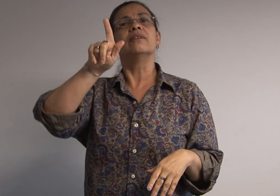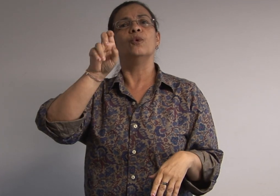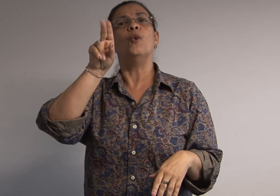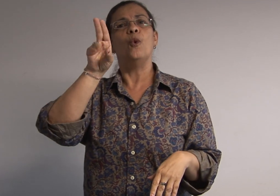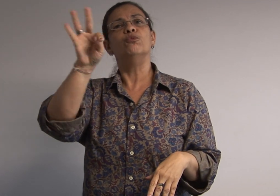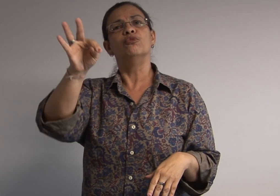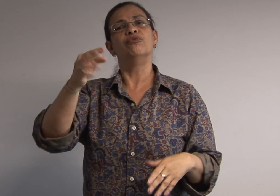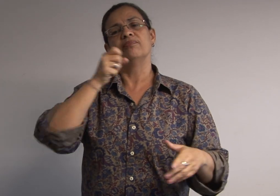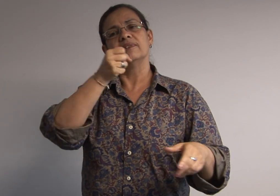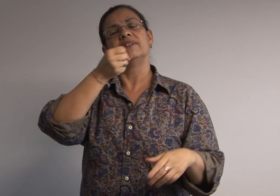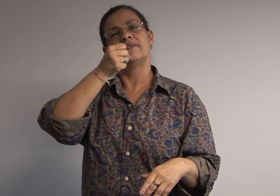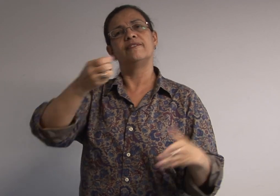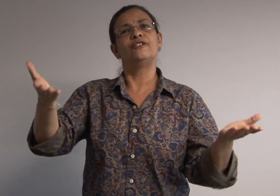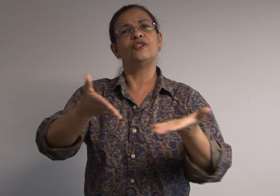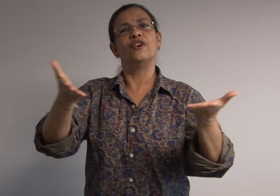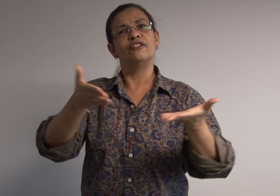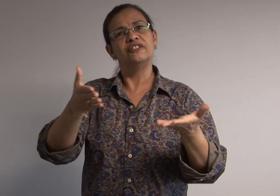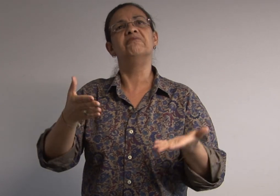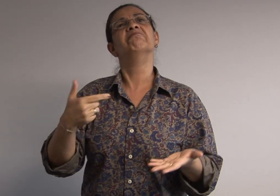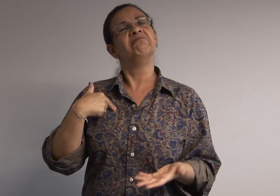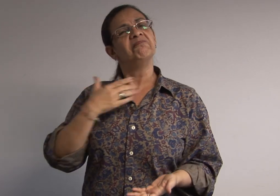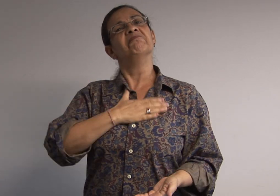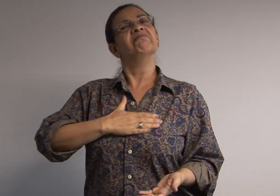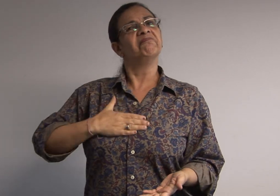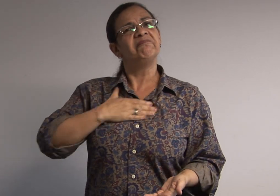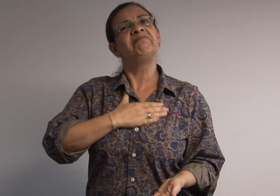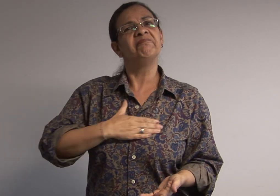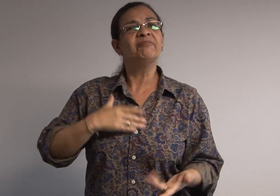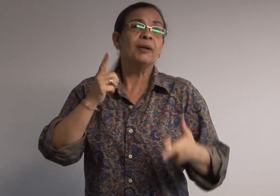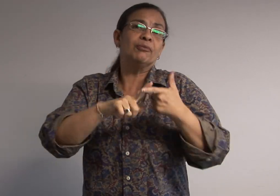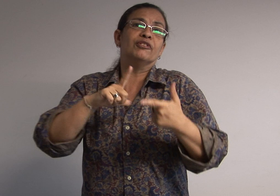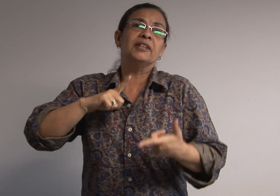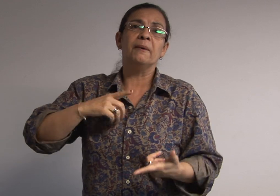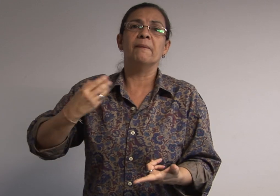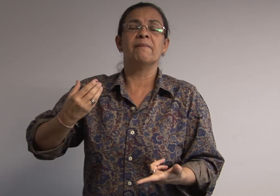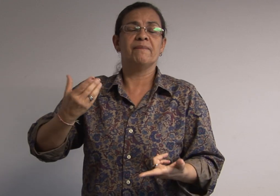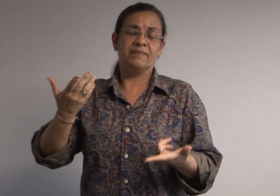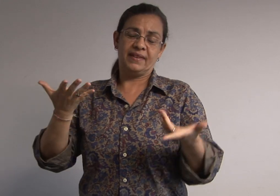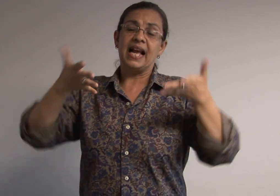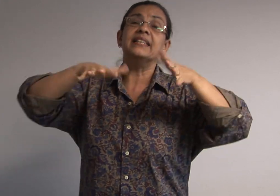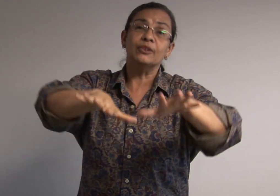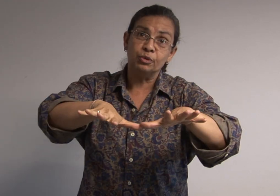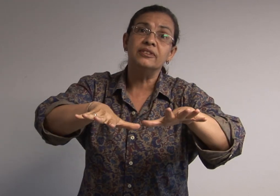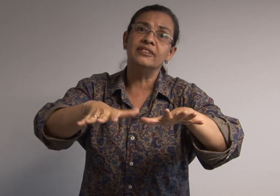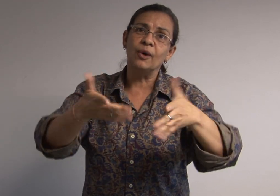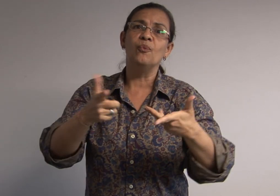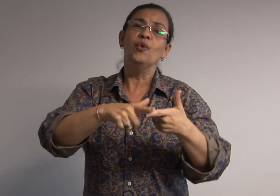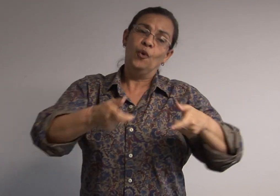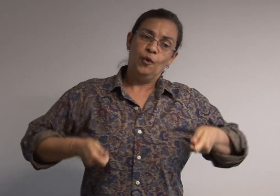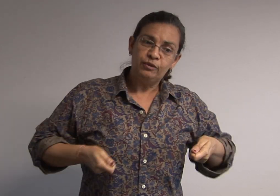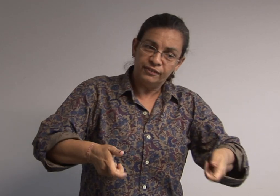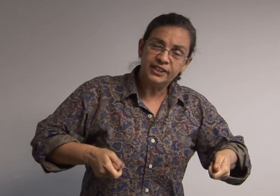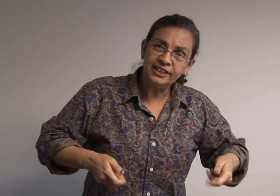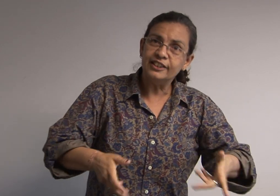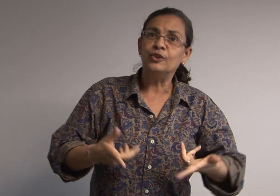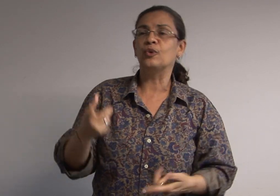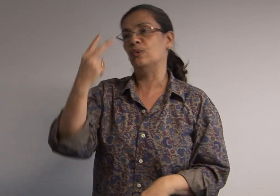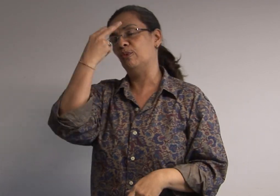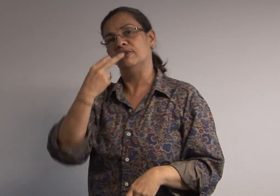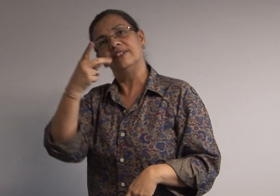possa ser aprimorada ainda. Mas eu estou bastante satisfeita de ter participado, de ter recebido o convite para participar